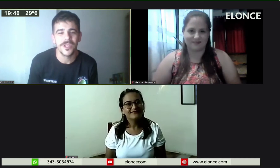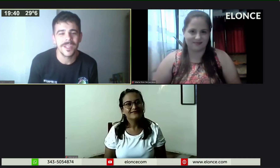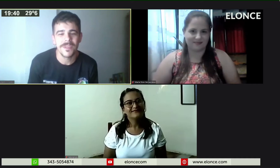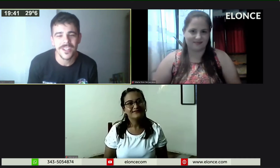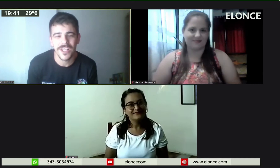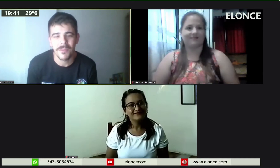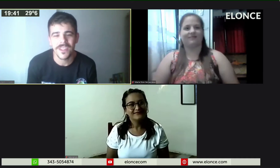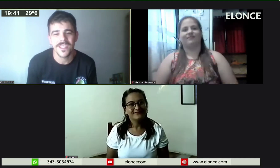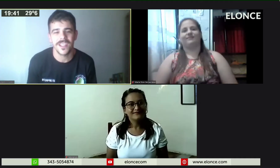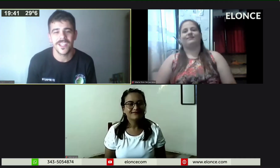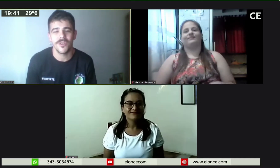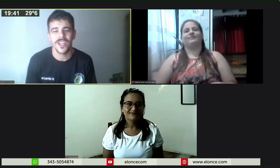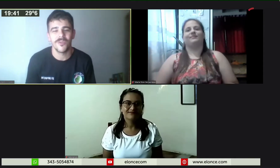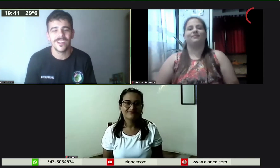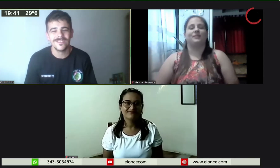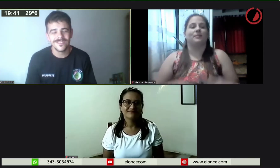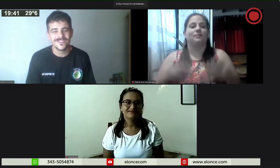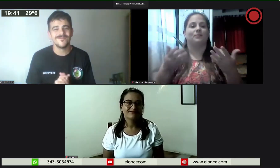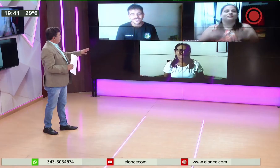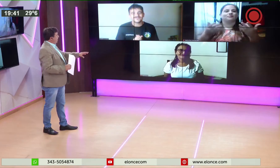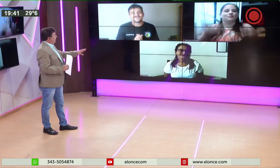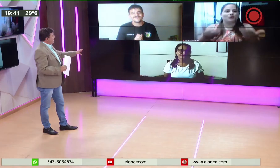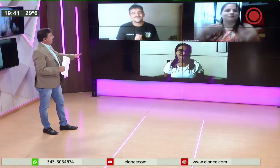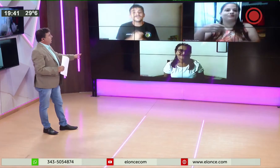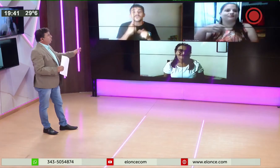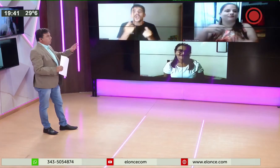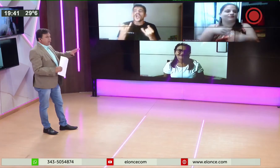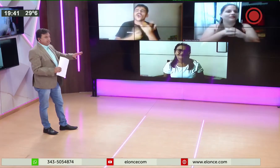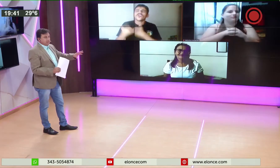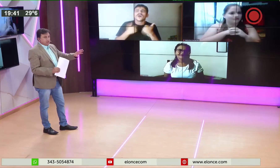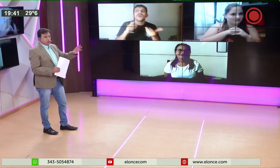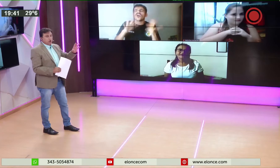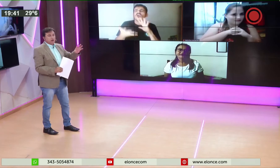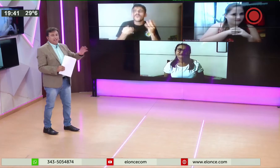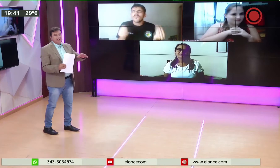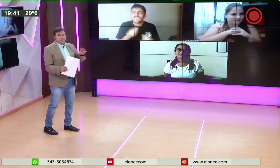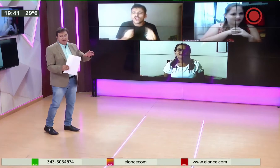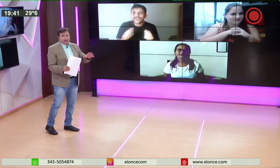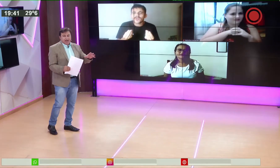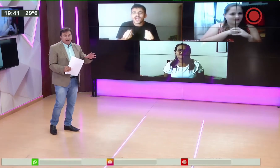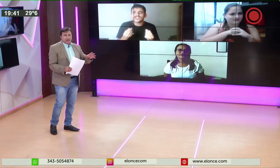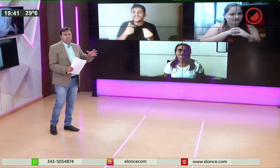poder empezar con el aprendizaje de esta novia. ¿Cómo es, Noe, Marianela? ¿Cómo es la dinámica? ¿Es